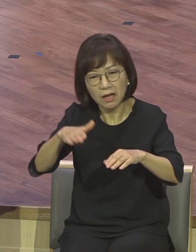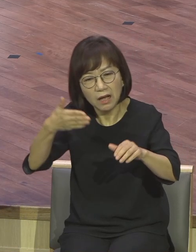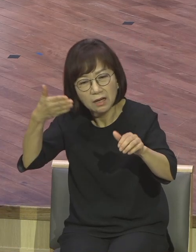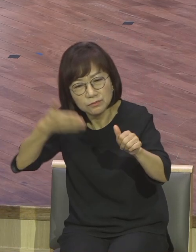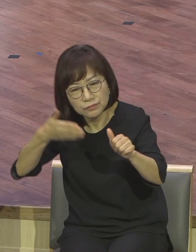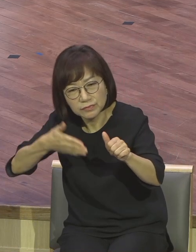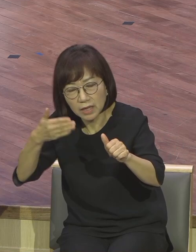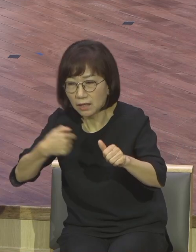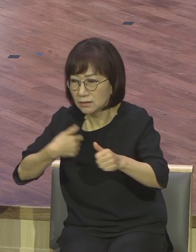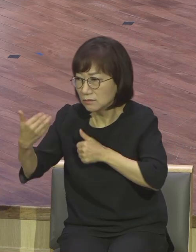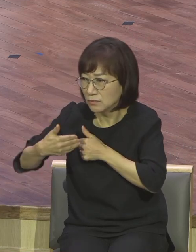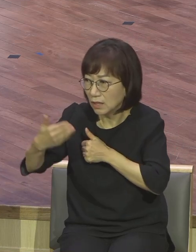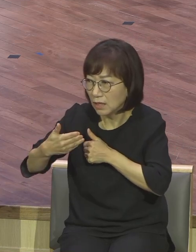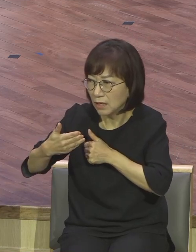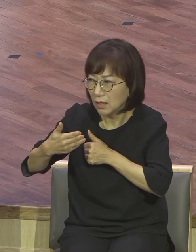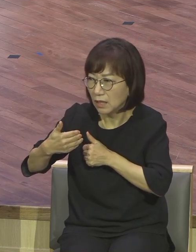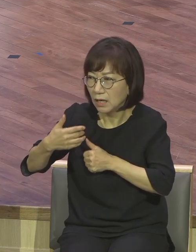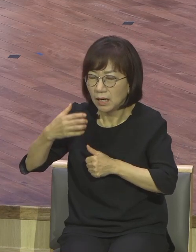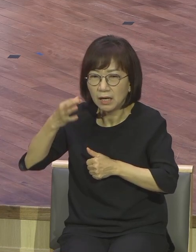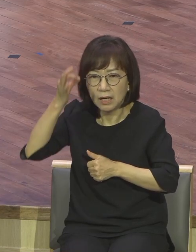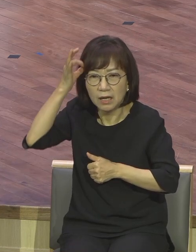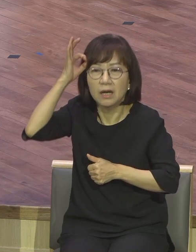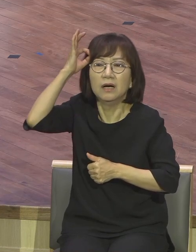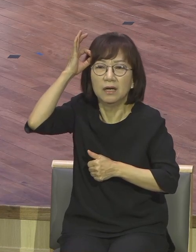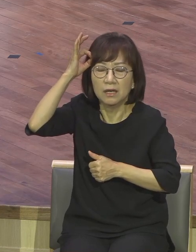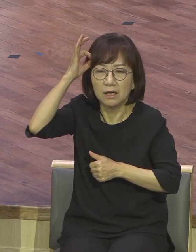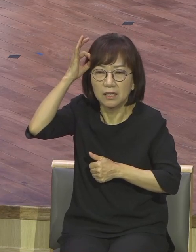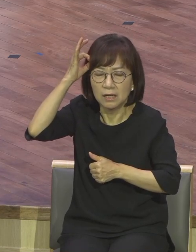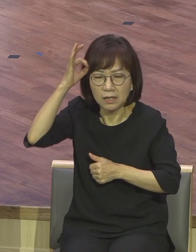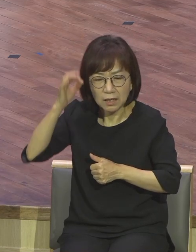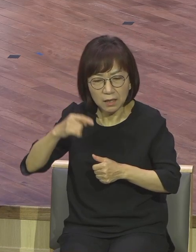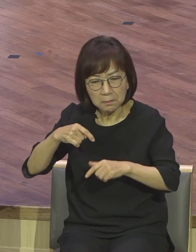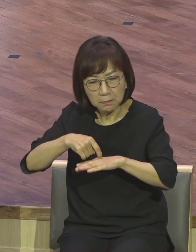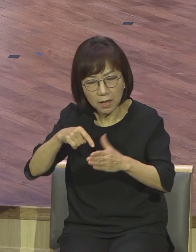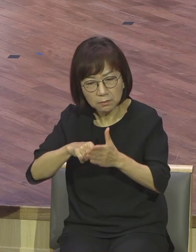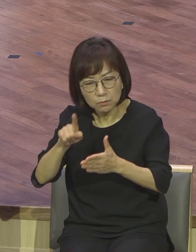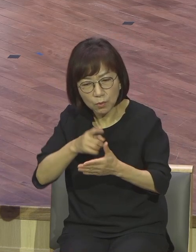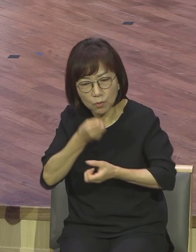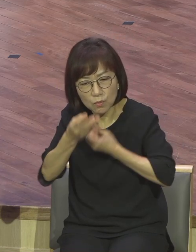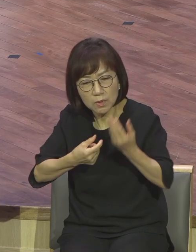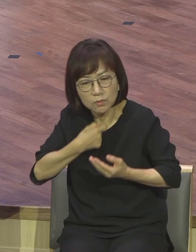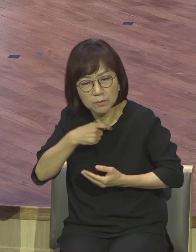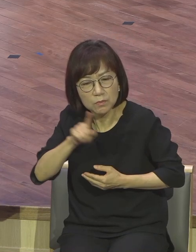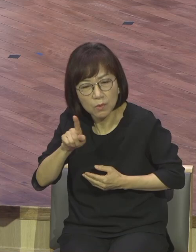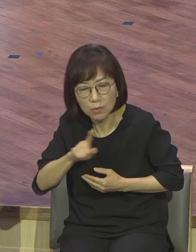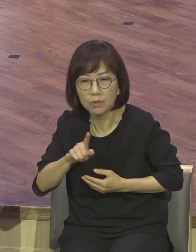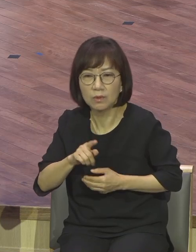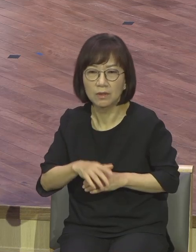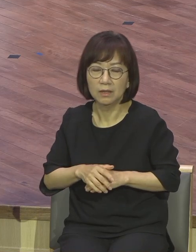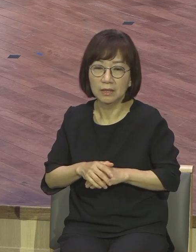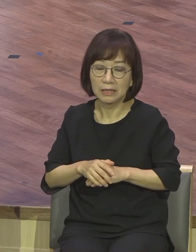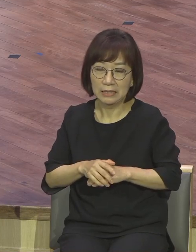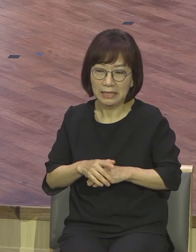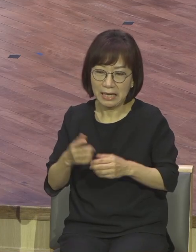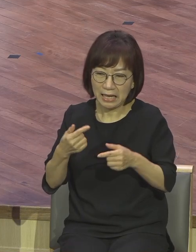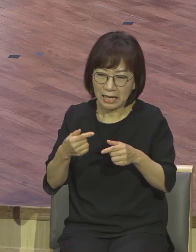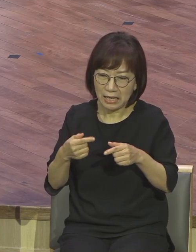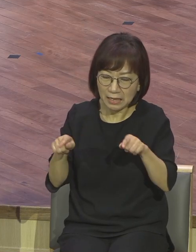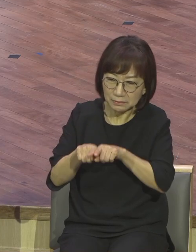나를 괴롭힌다 그의 마음은 무엇이었을까 그와 함께 갔어야 했나 돌이킬 수